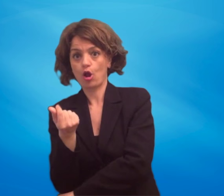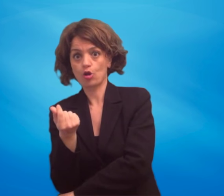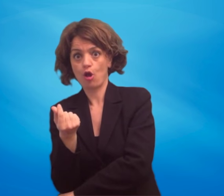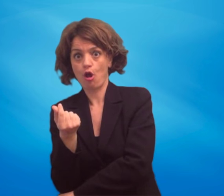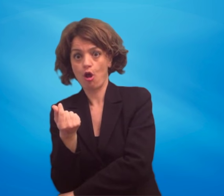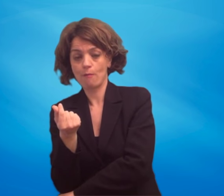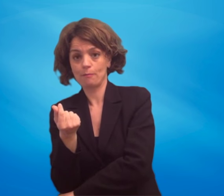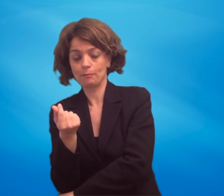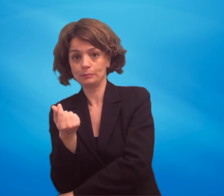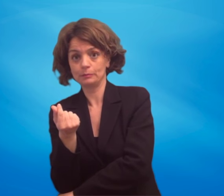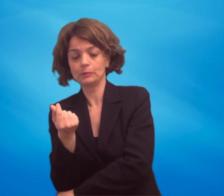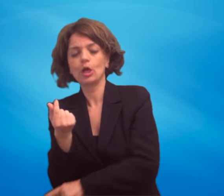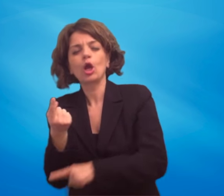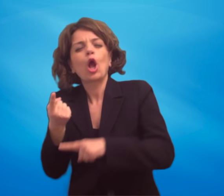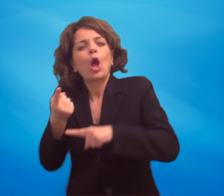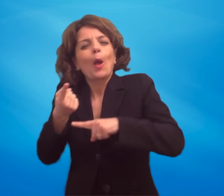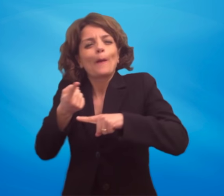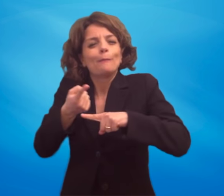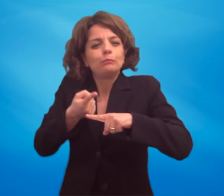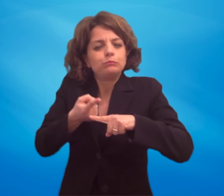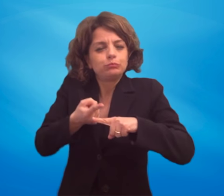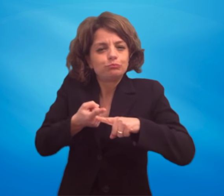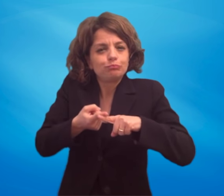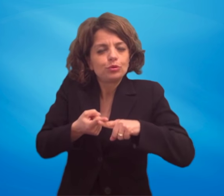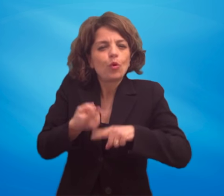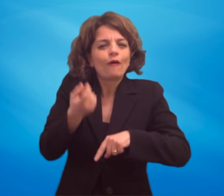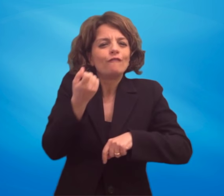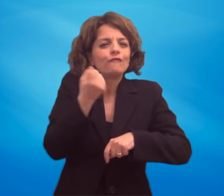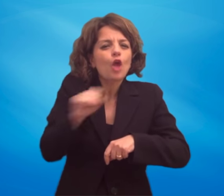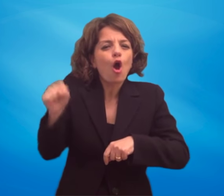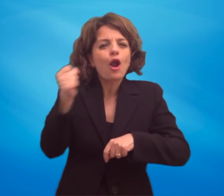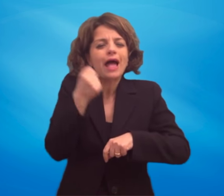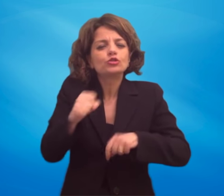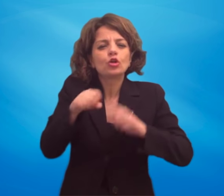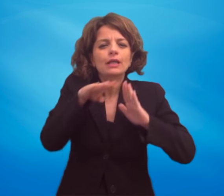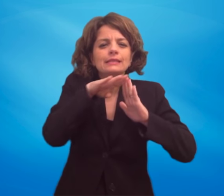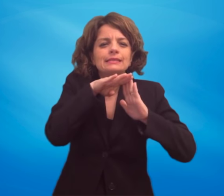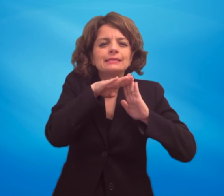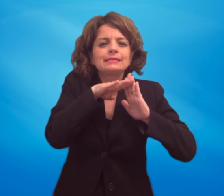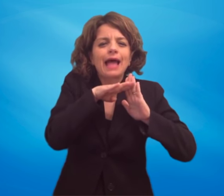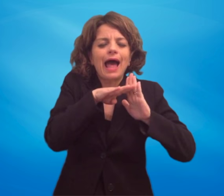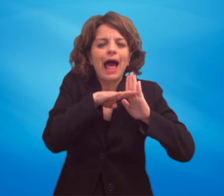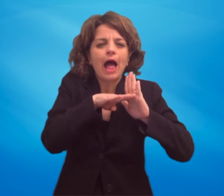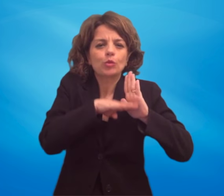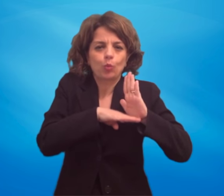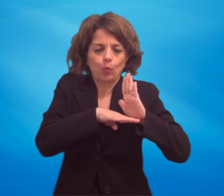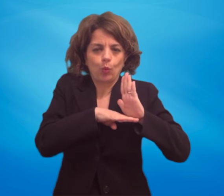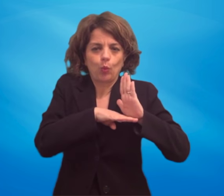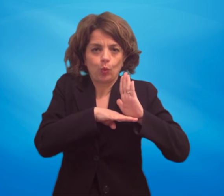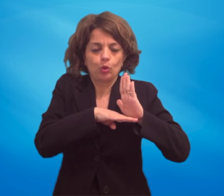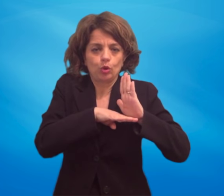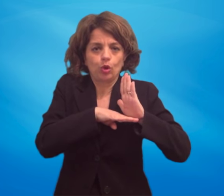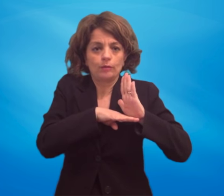ogni ulteriore violazione dello statuto, come si evince dalla documentazione.